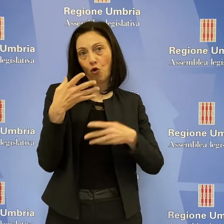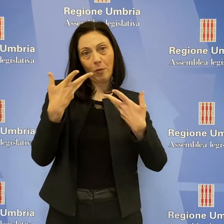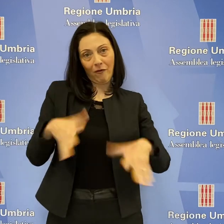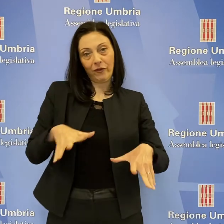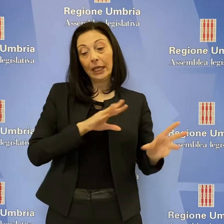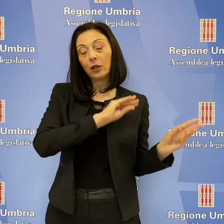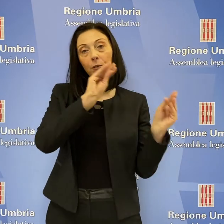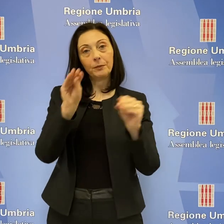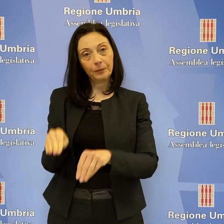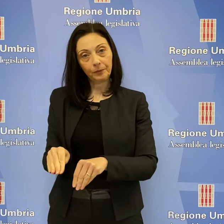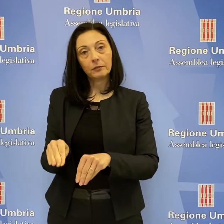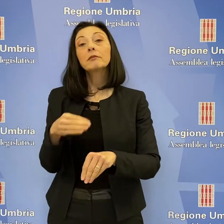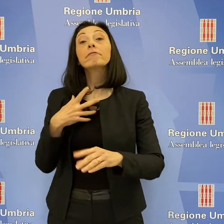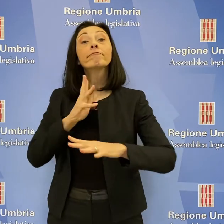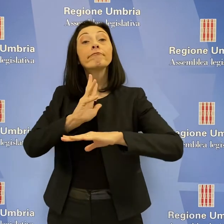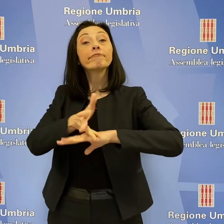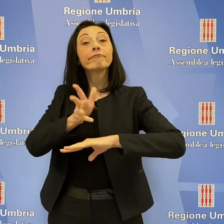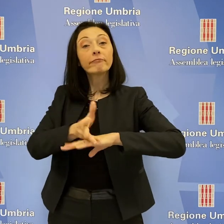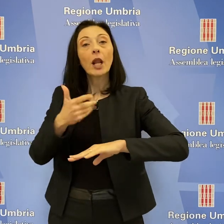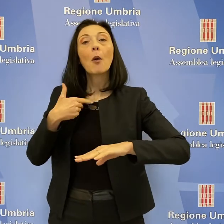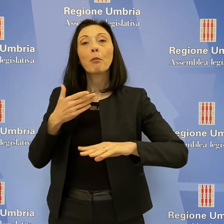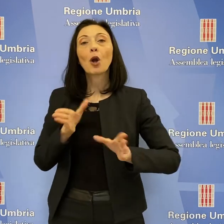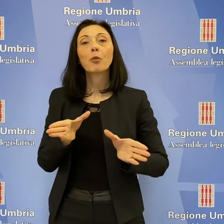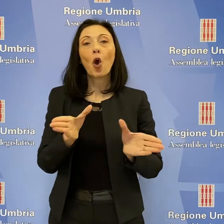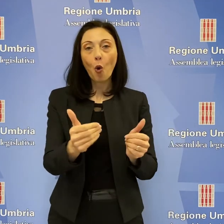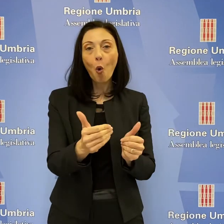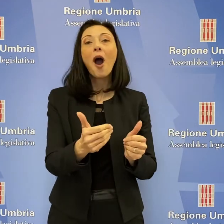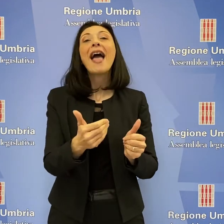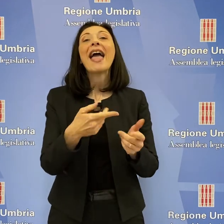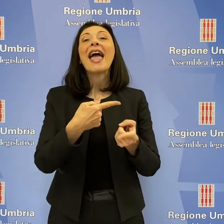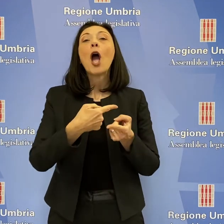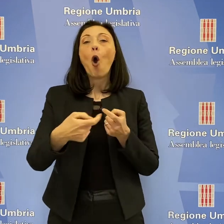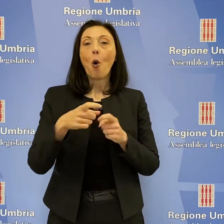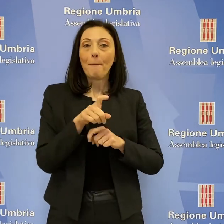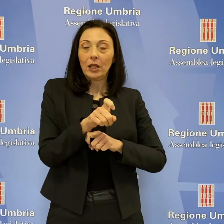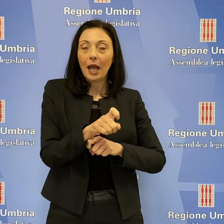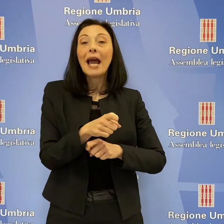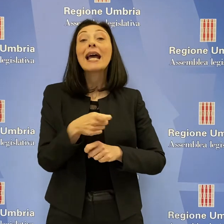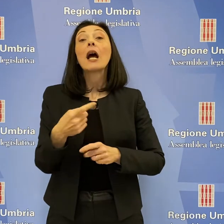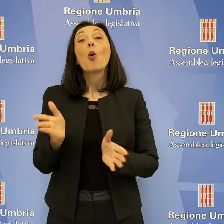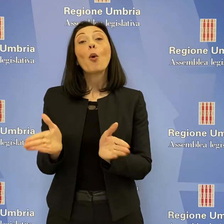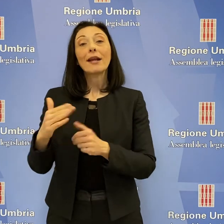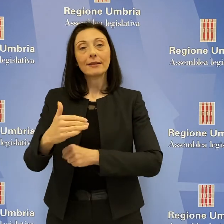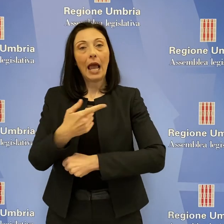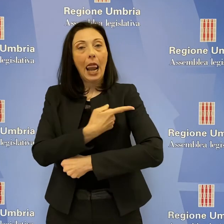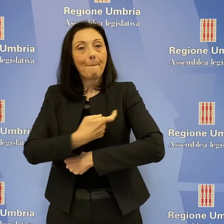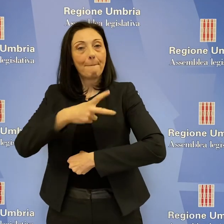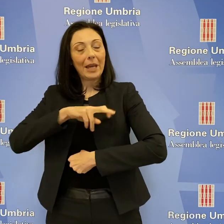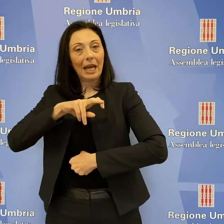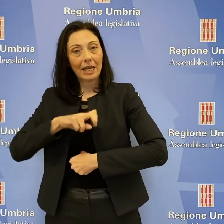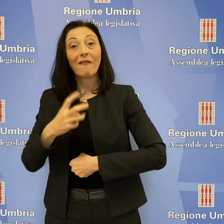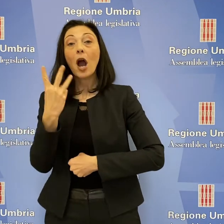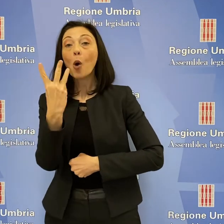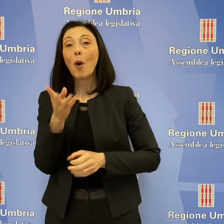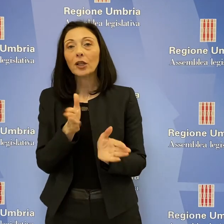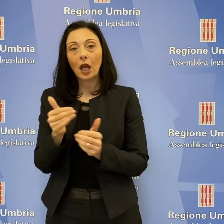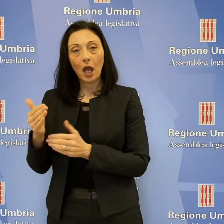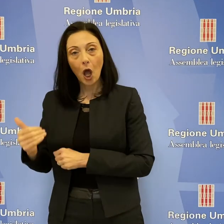'intervento ha consentito di realizzare un cupo oncoematologico, una sala prelievi ed ambulatorio, quattro ambulatori, studi medici, infermeria,